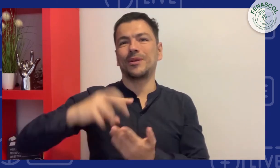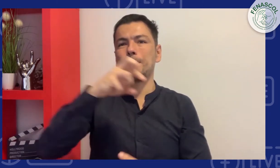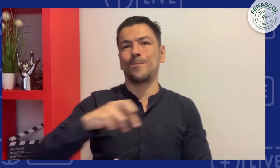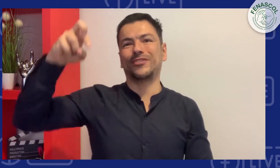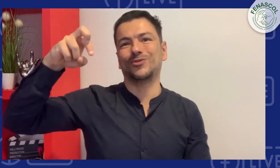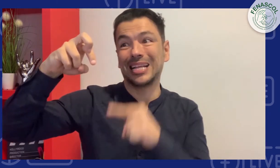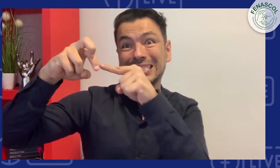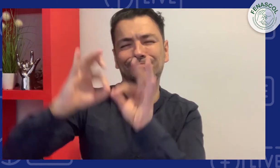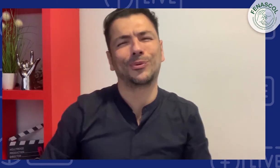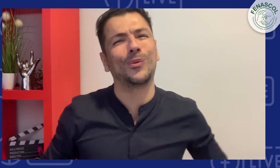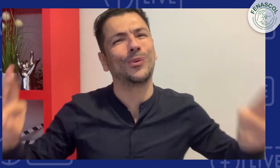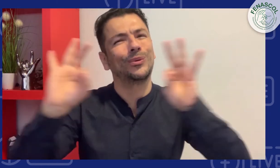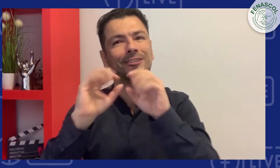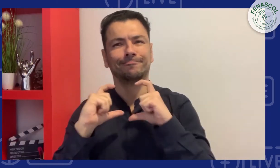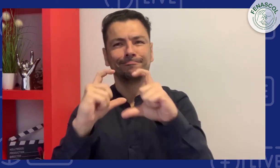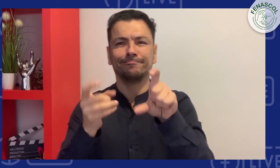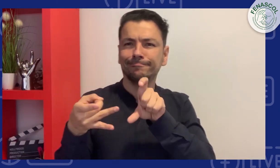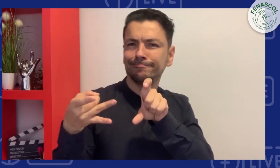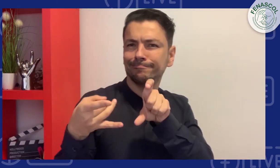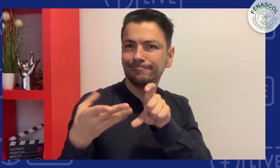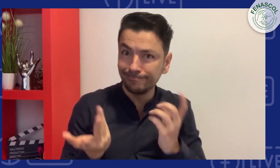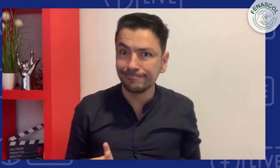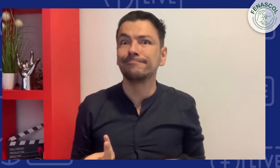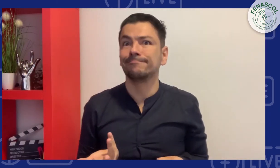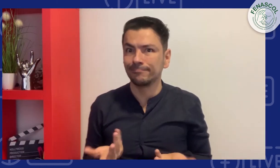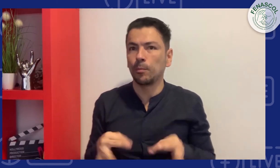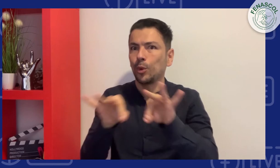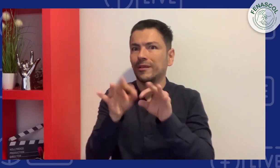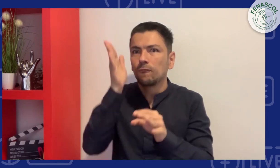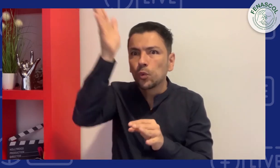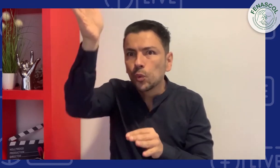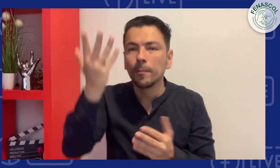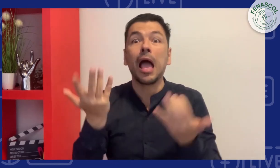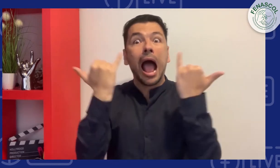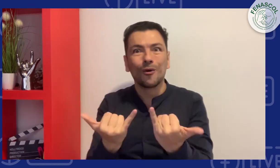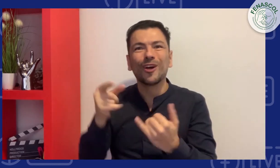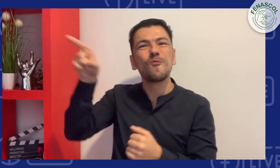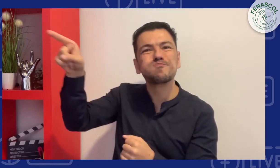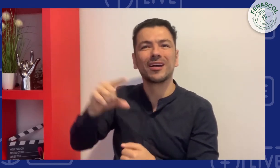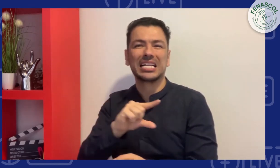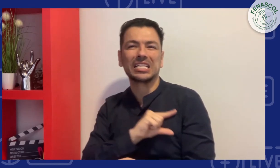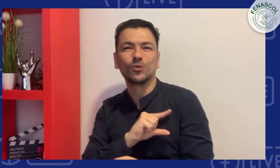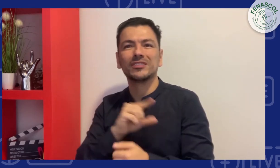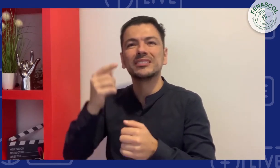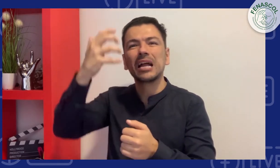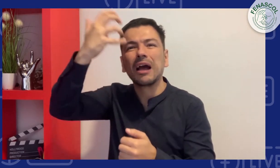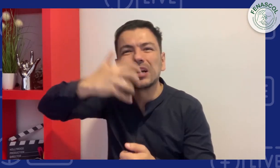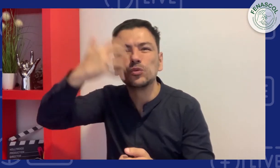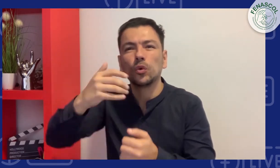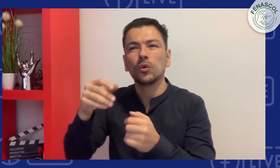con igualdad de oportunidades y obtengan su título profesional que los acredite como intérpretes profesionales. En estos momentos, el